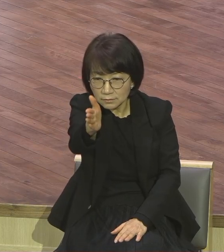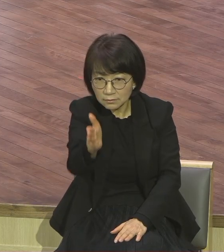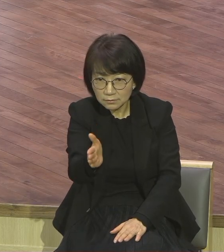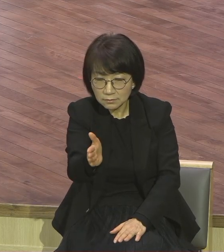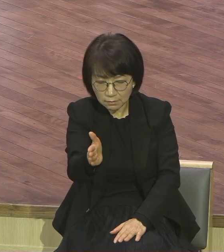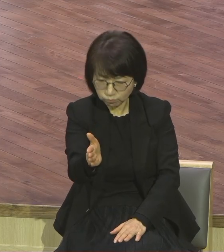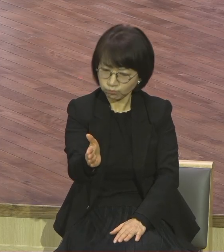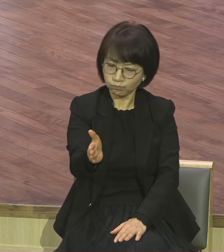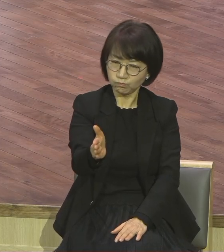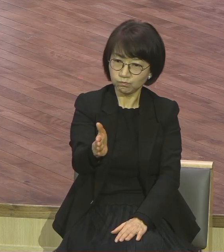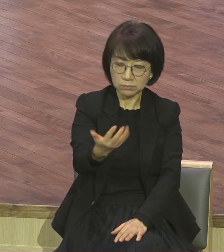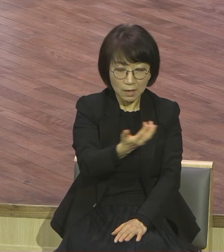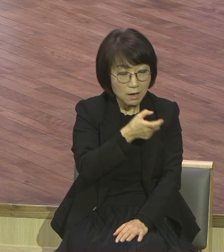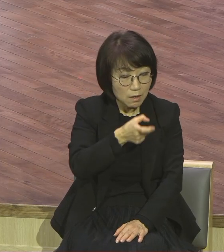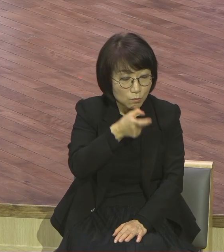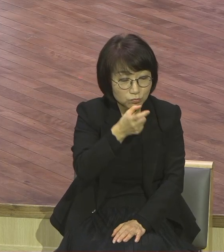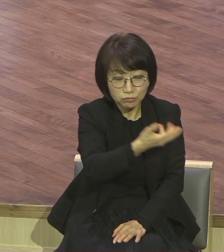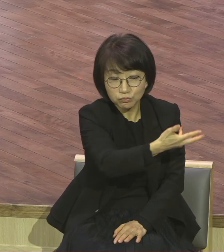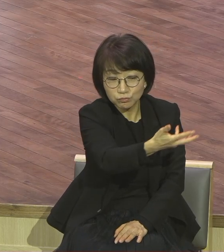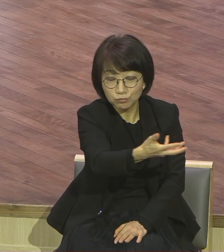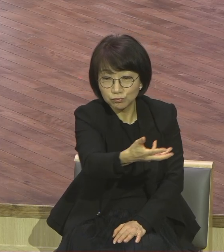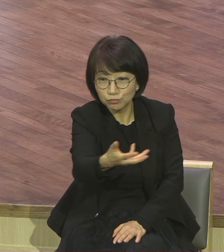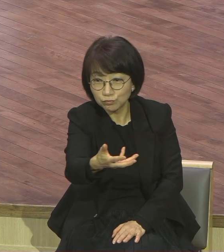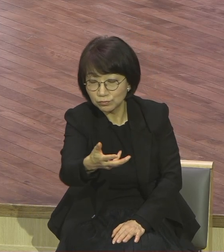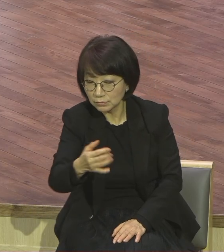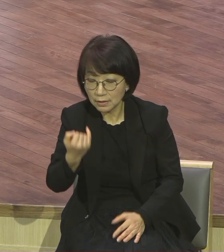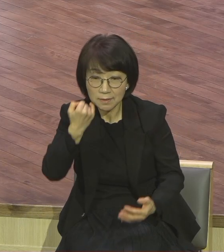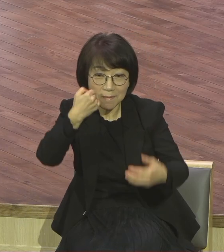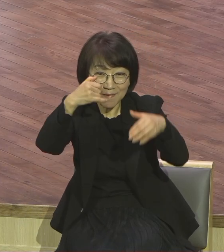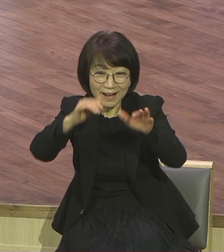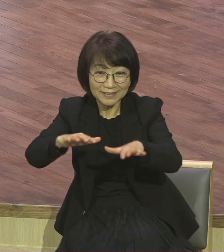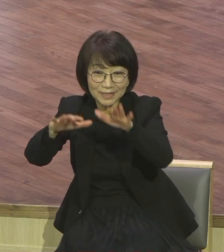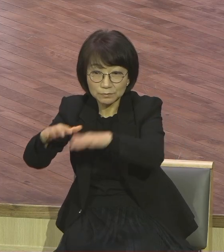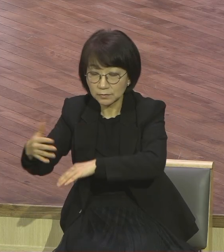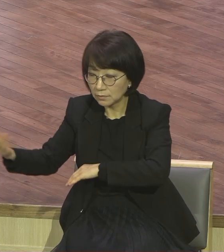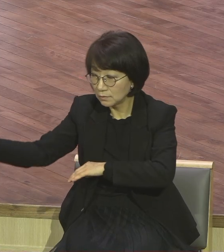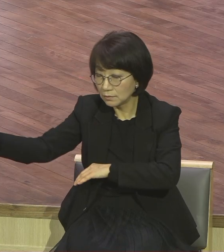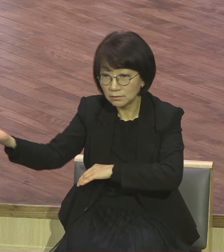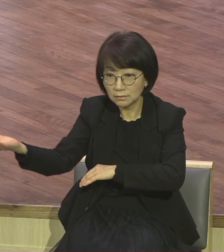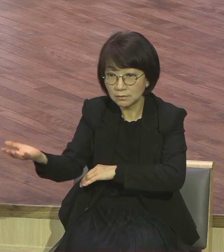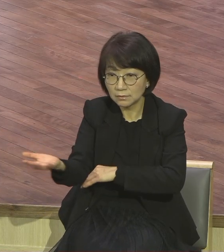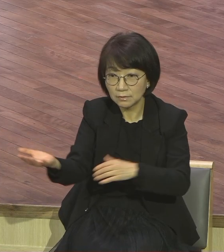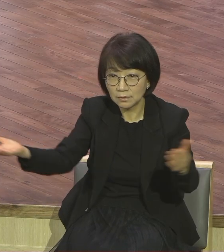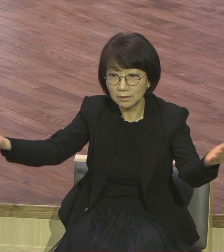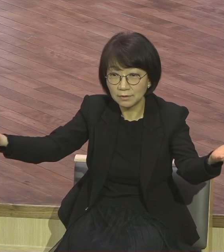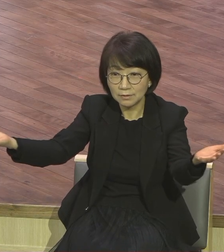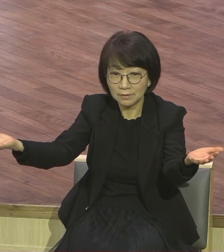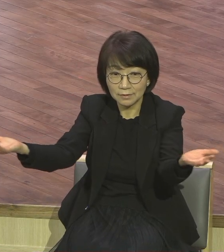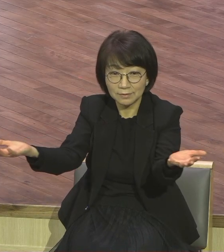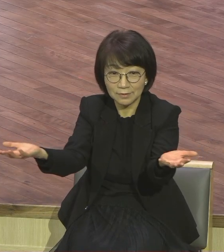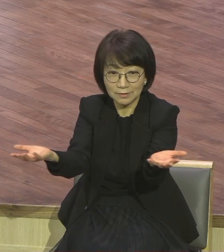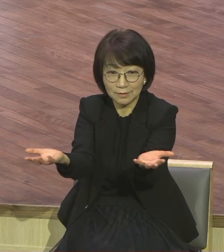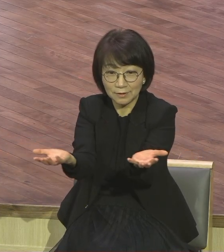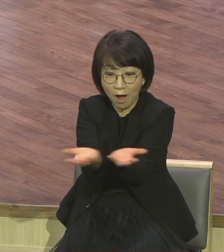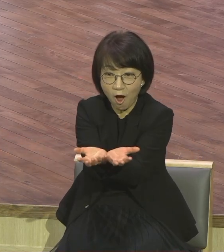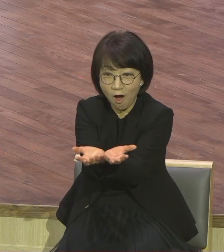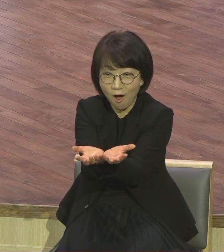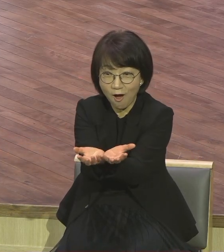이것은 바닷물과 민물이 만나는 지점이에요. 바닷물과 민물이 왔다 갔다 하는 그